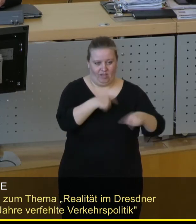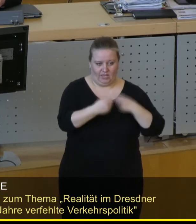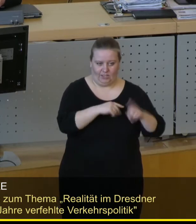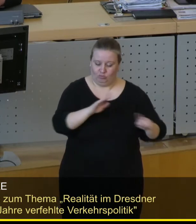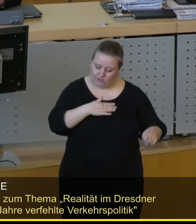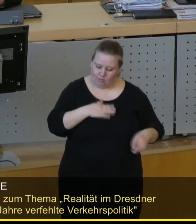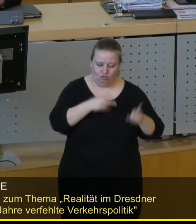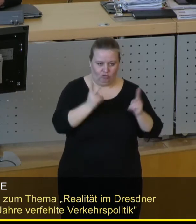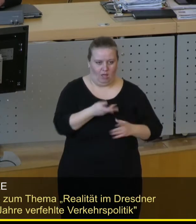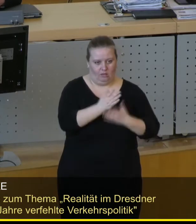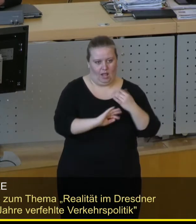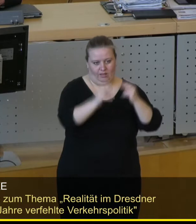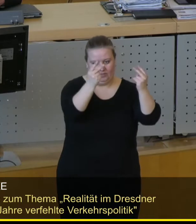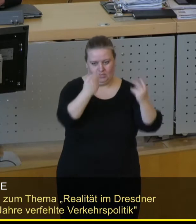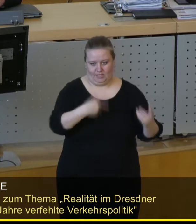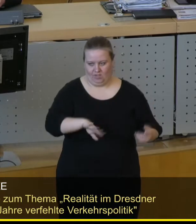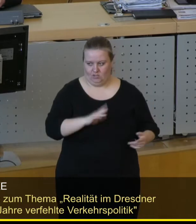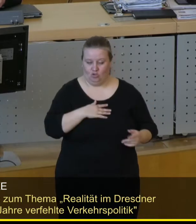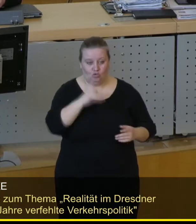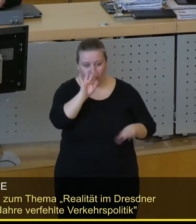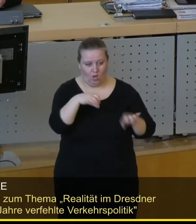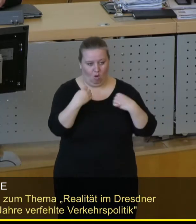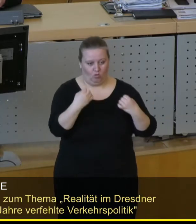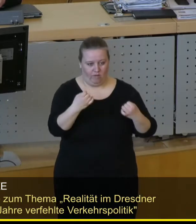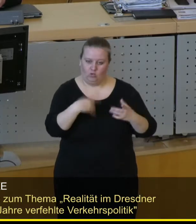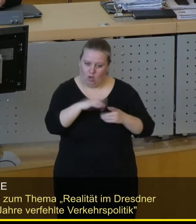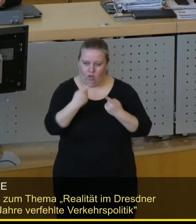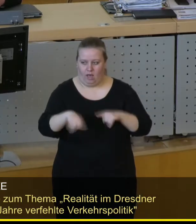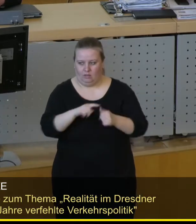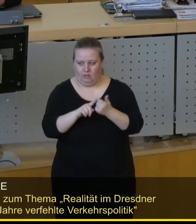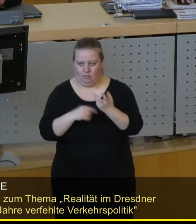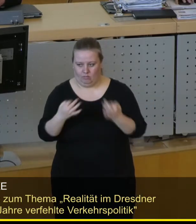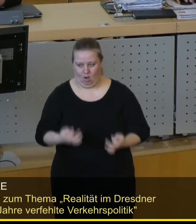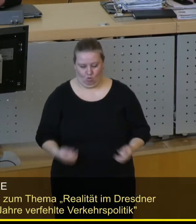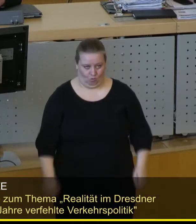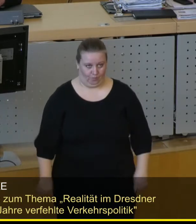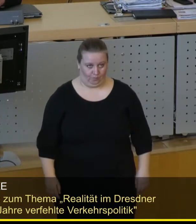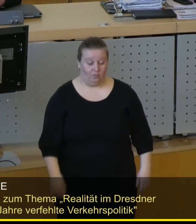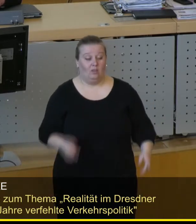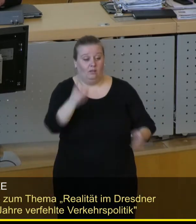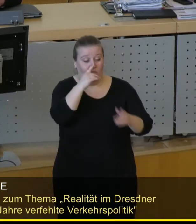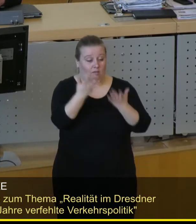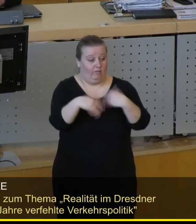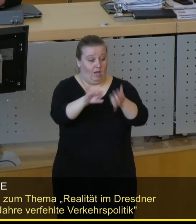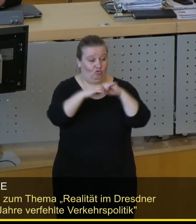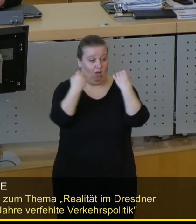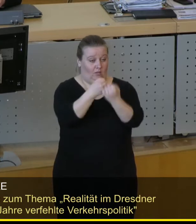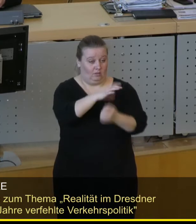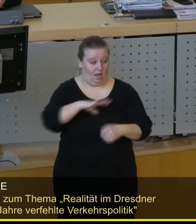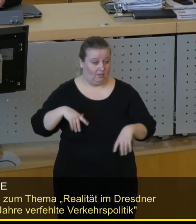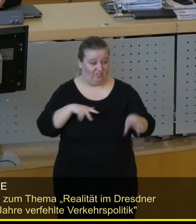treiben im Verbund der Stadt und nicht nur für Autofahrer. Wenn es im Freistaat Sachsen derzeit einen